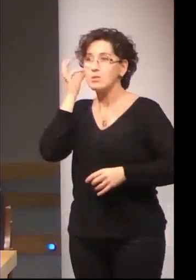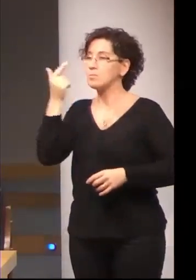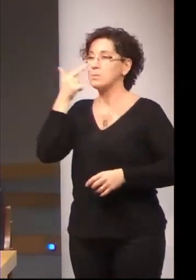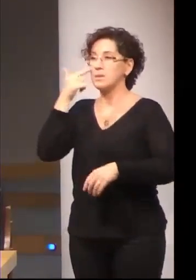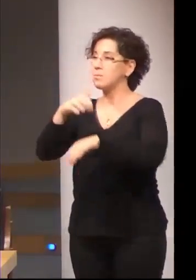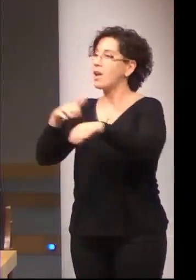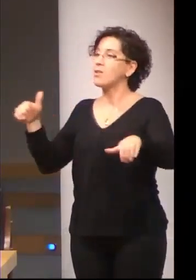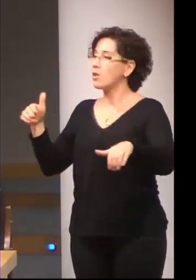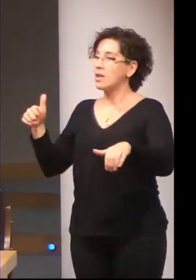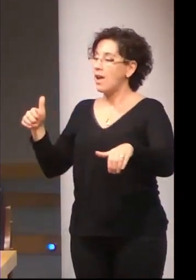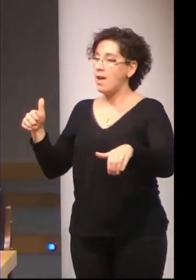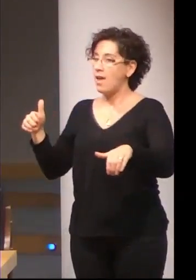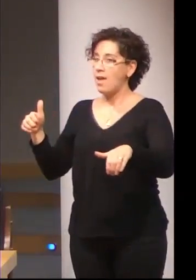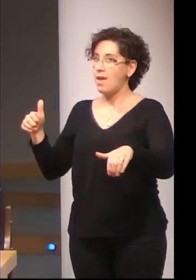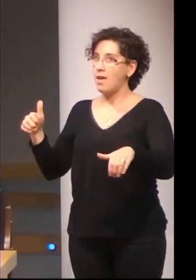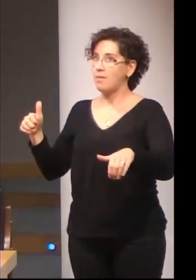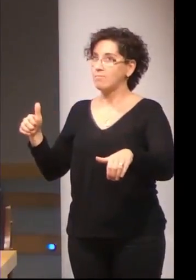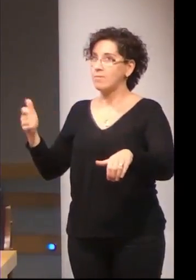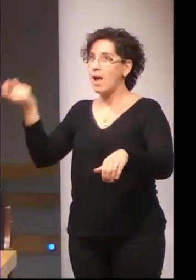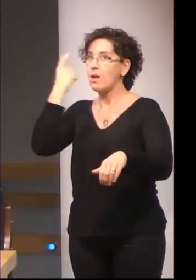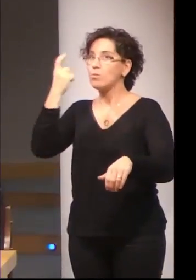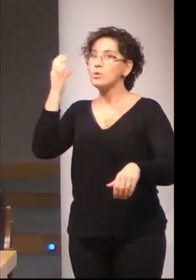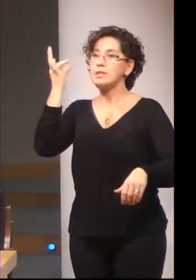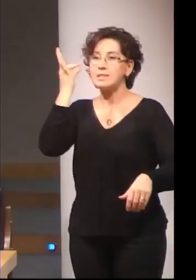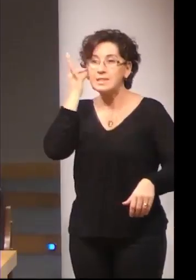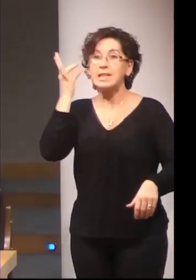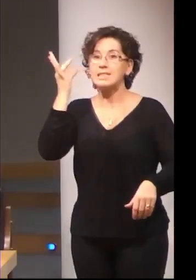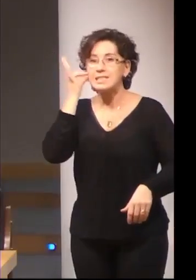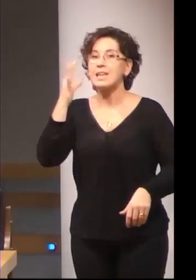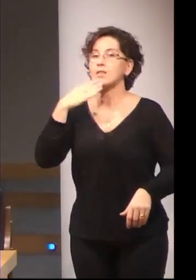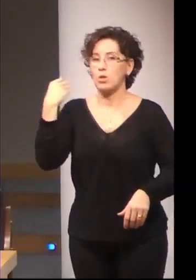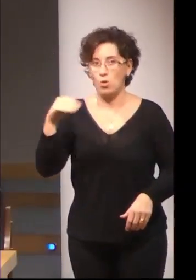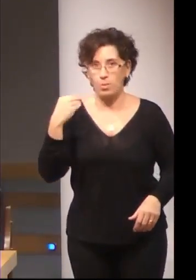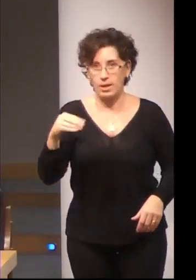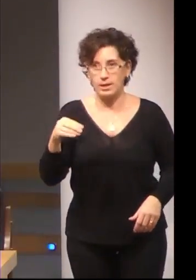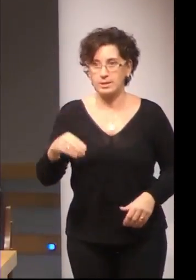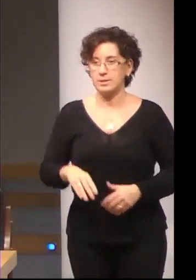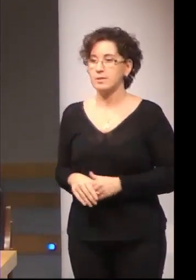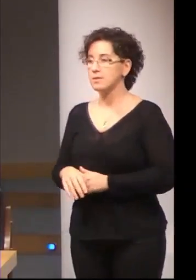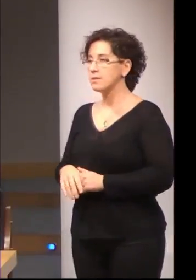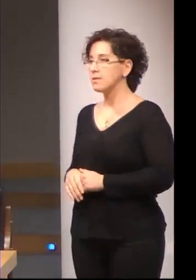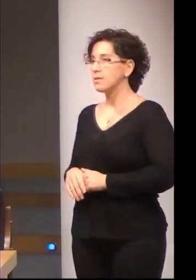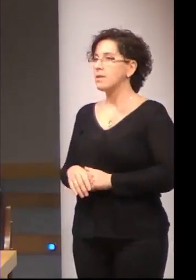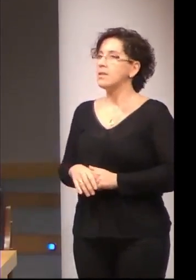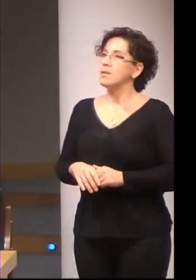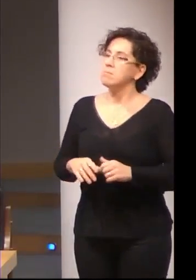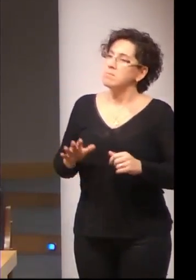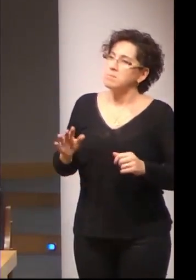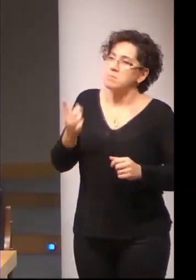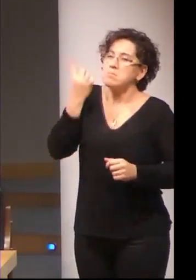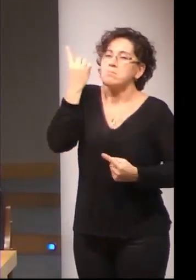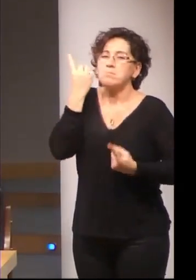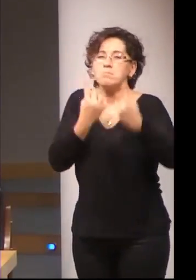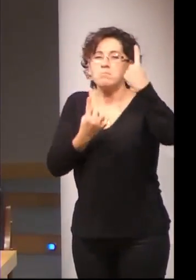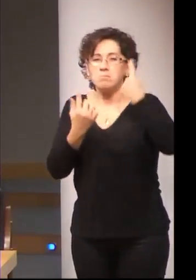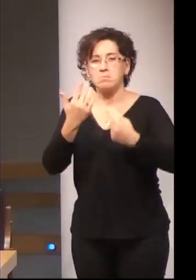utilizados y cursados por chicas y chicas jóvenes aunque hay gente con cierta edad que vienen con una